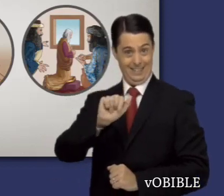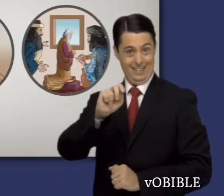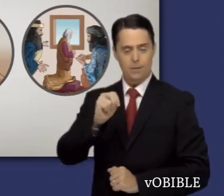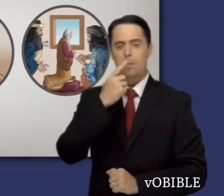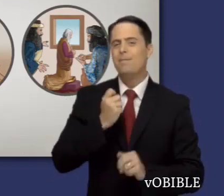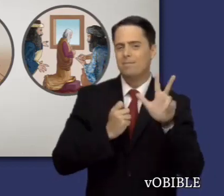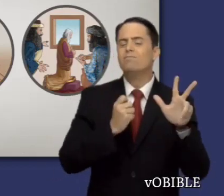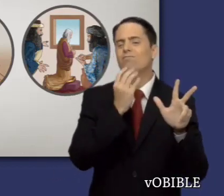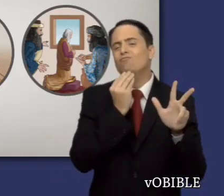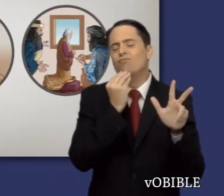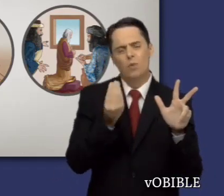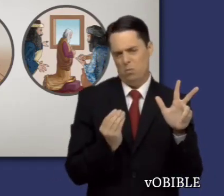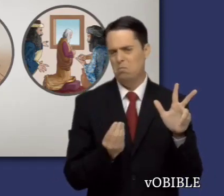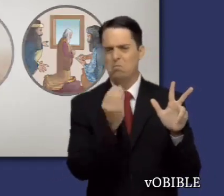éxito.